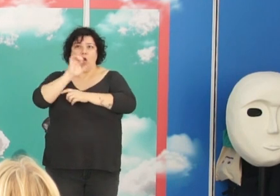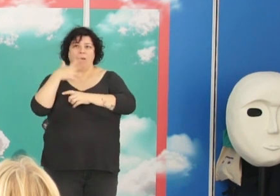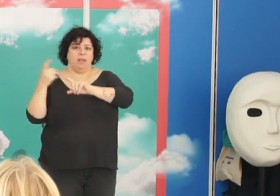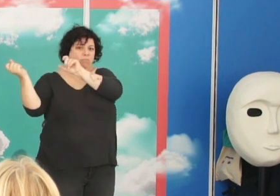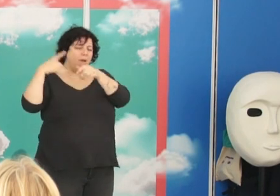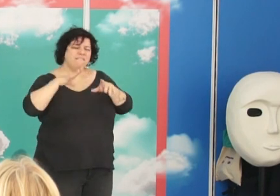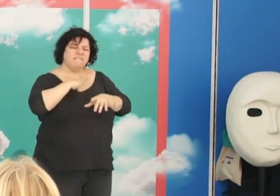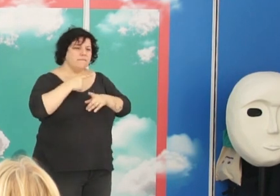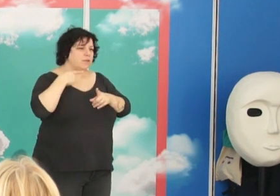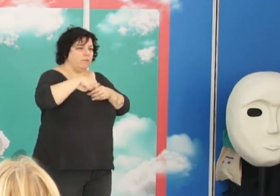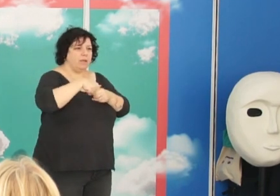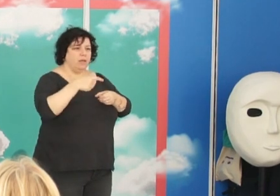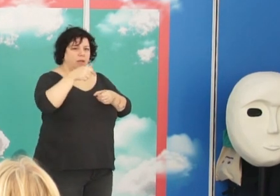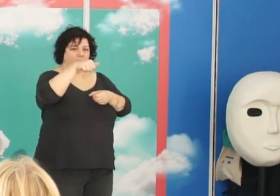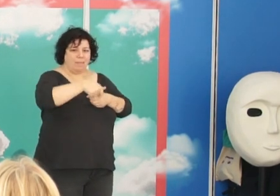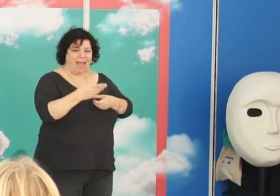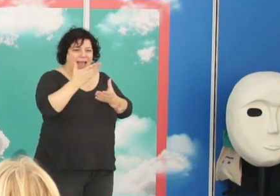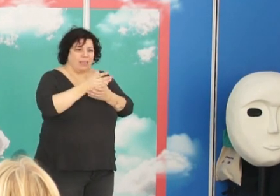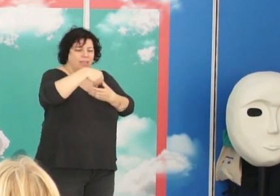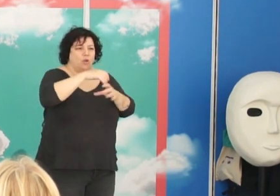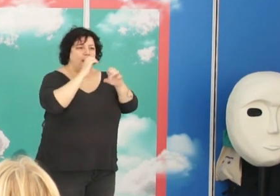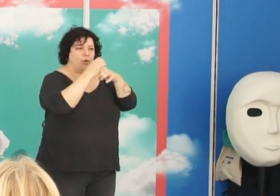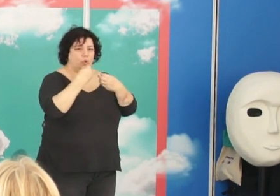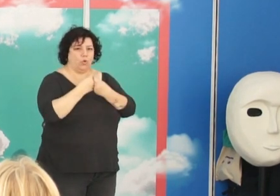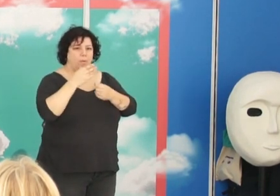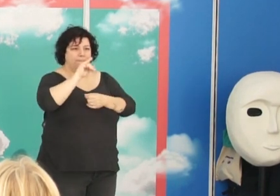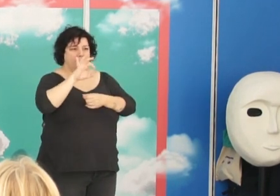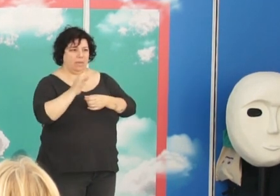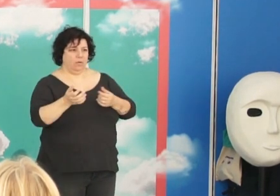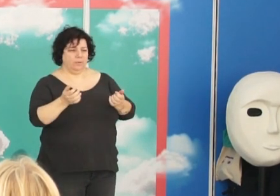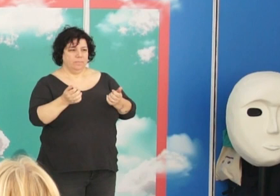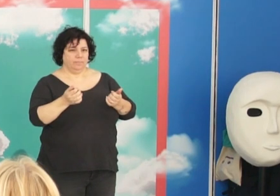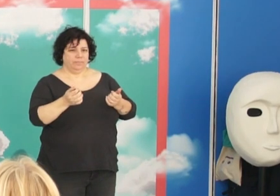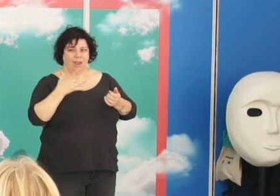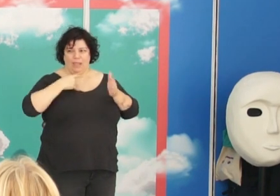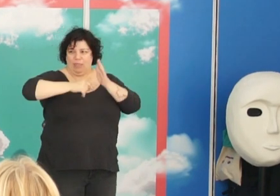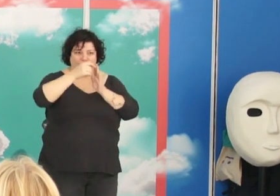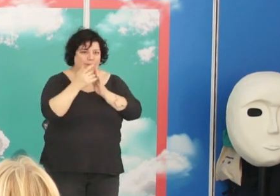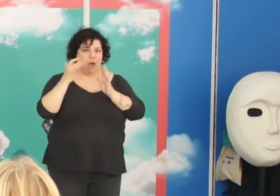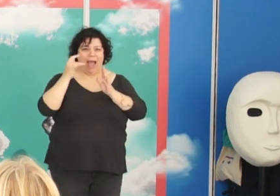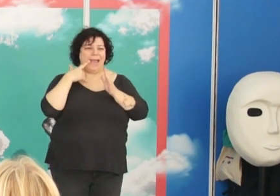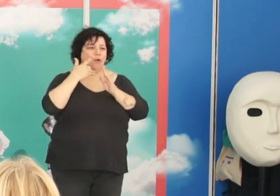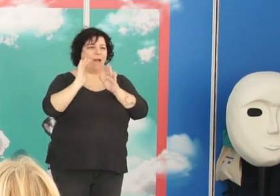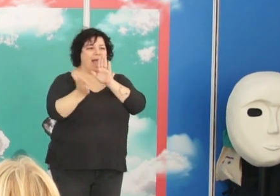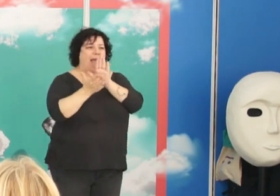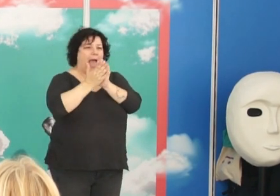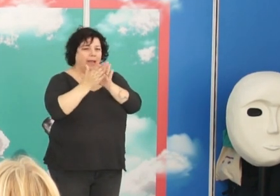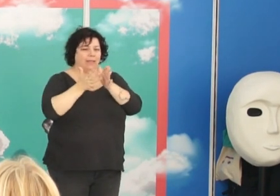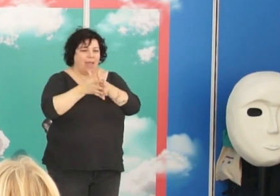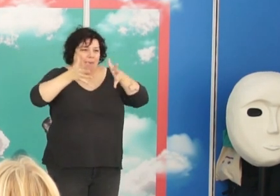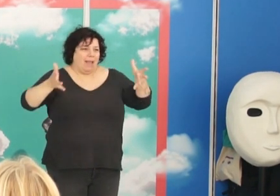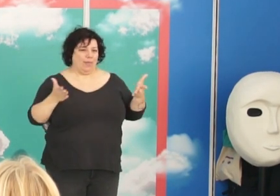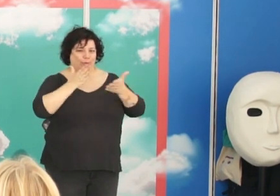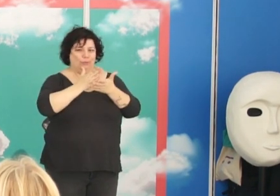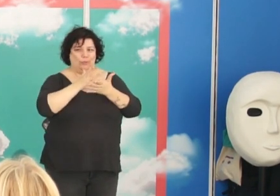venir y tener una estancia en ese laboratorio. Ahí están los datos y la acta de la Junta de Ampliación de